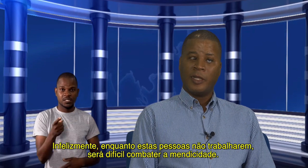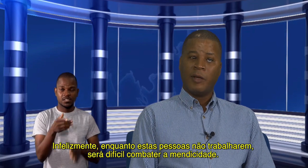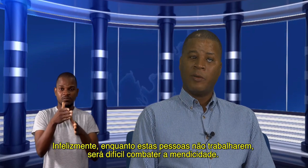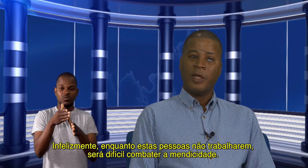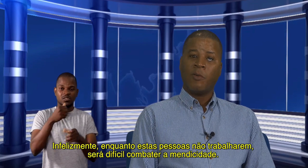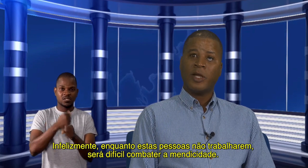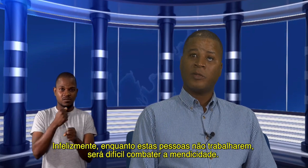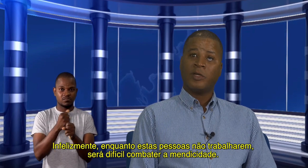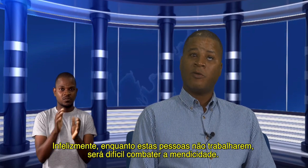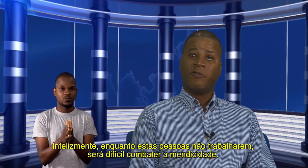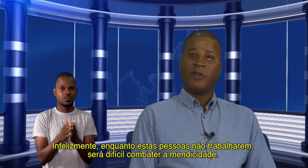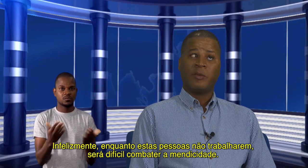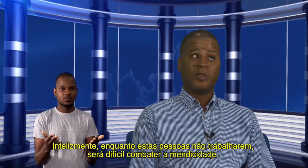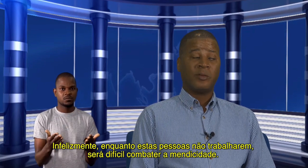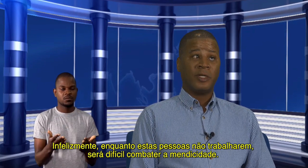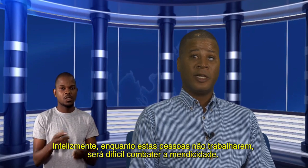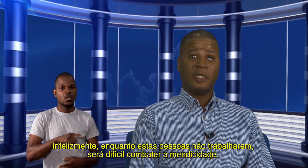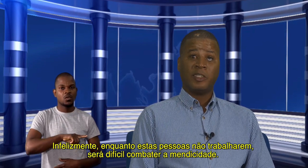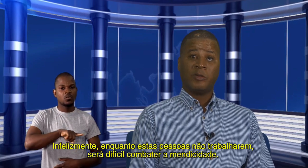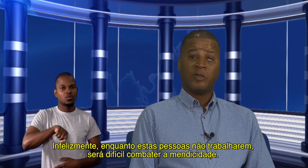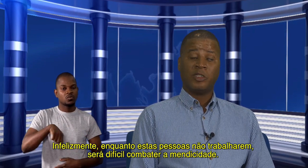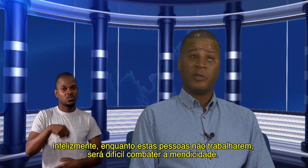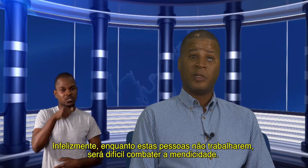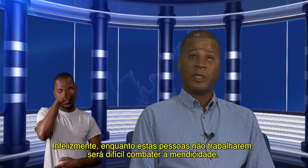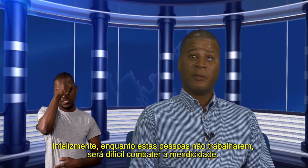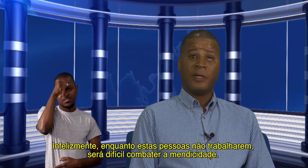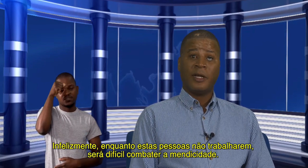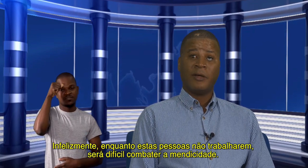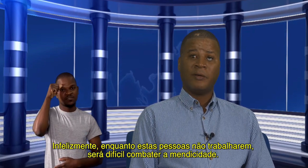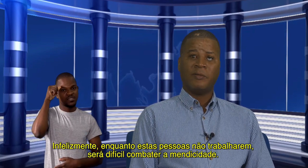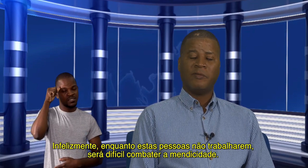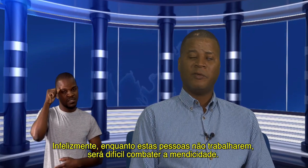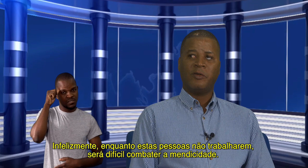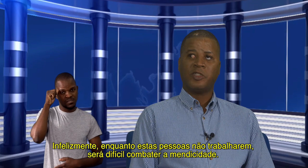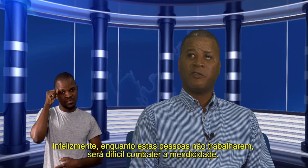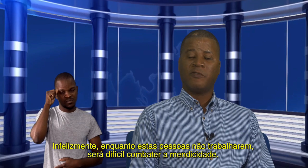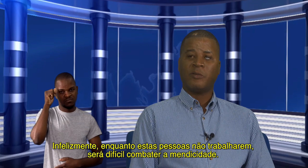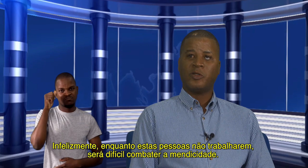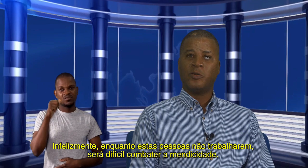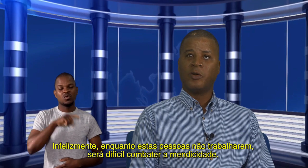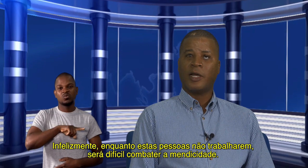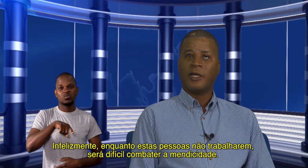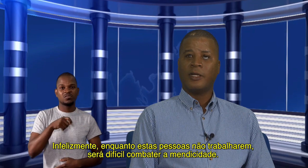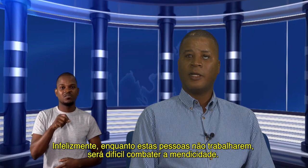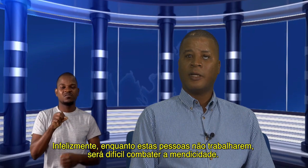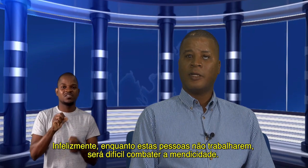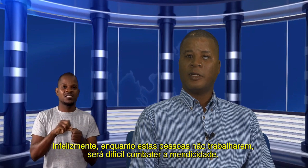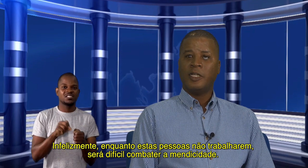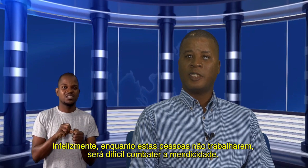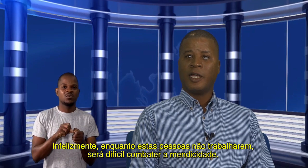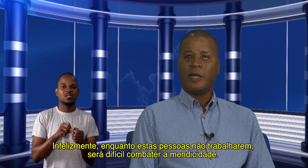Então, enquanto não haver a possibilidade dessas pessoas para trabalhar, nós não vamos nunca deixar